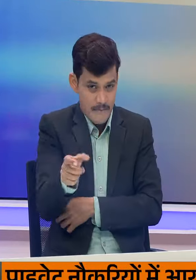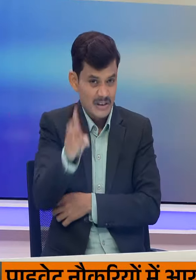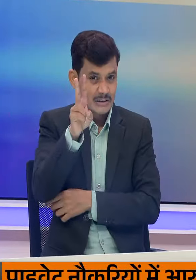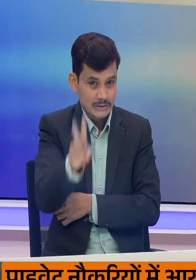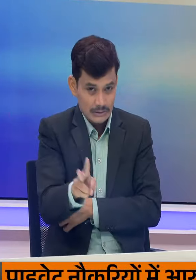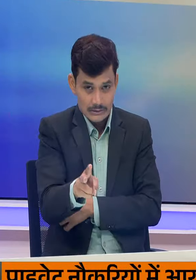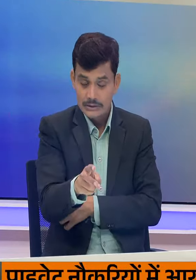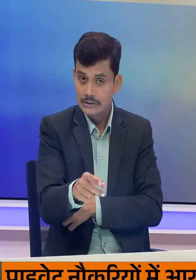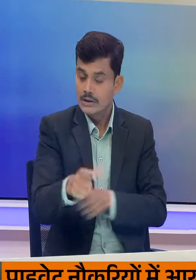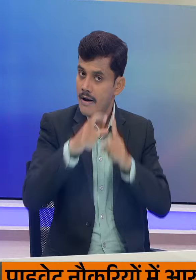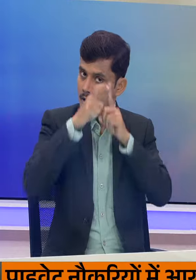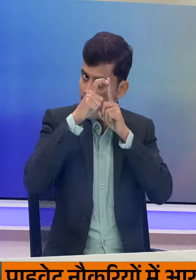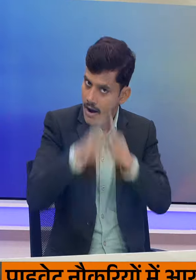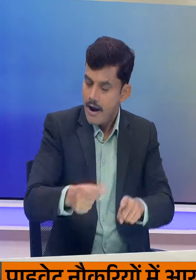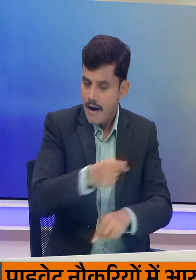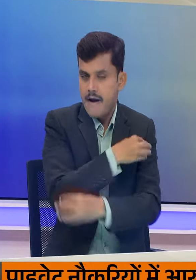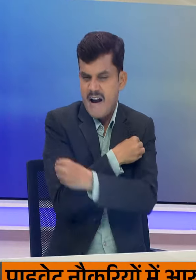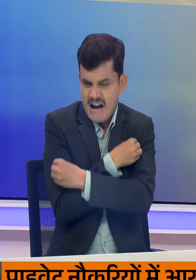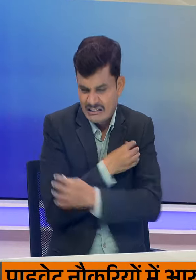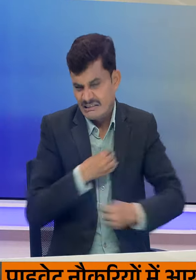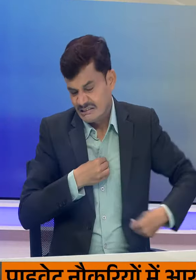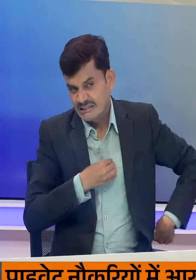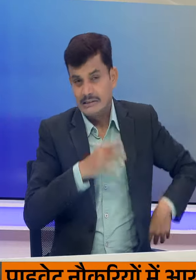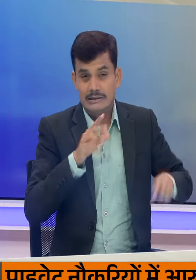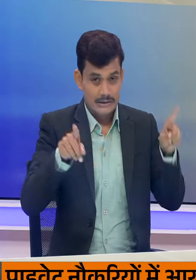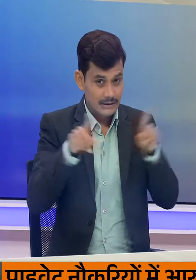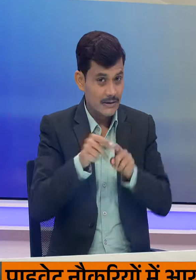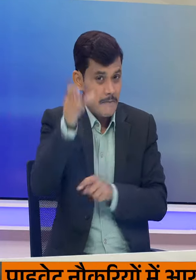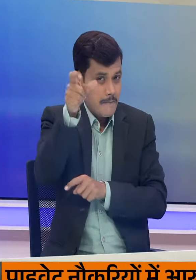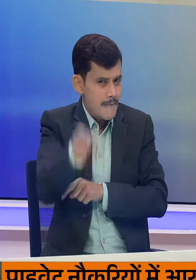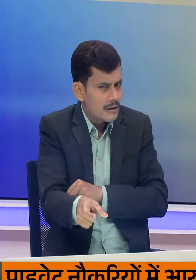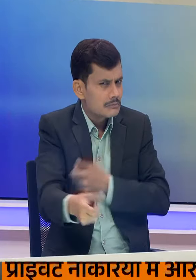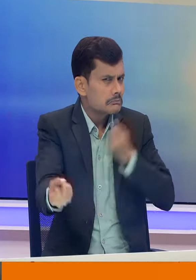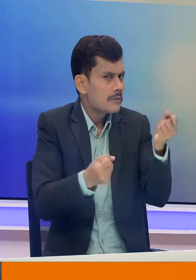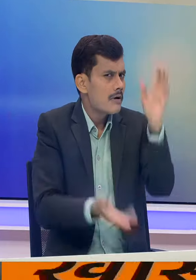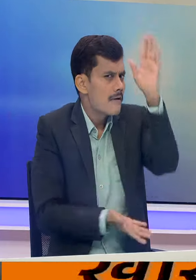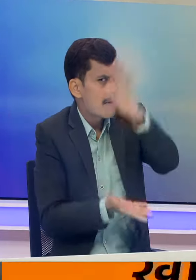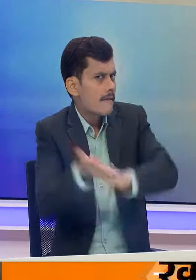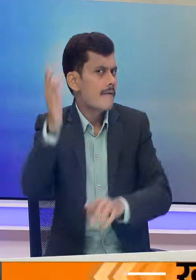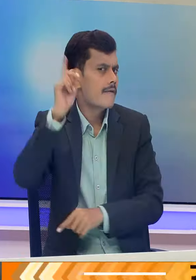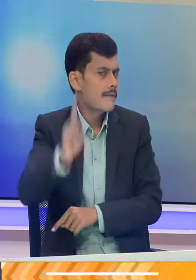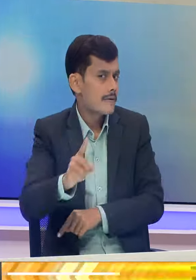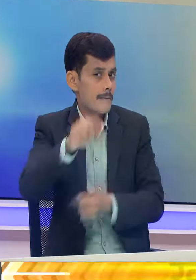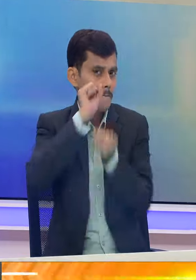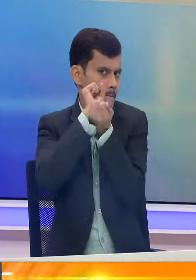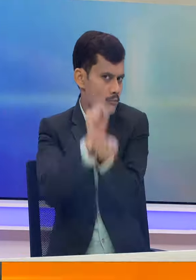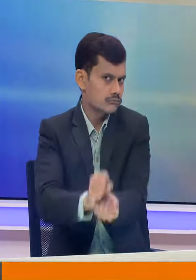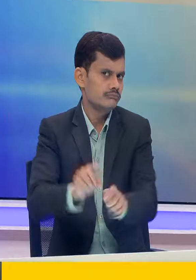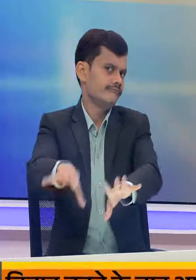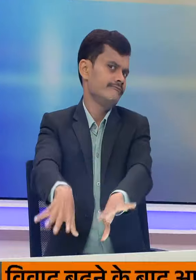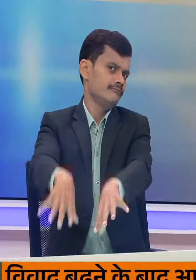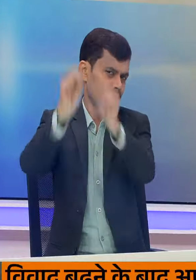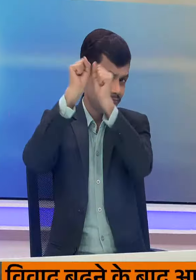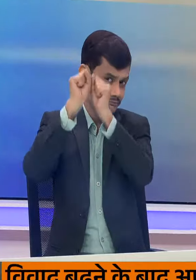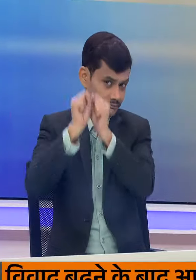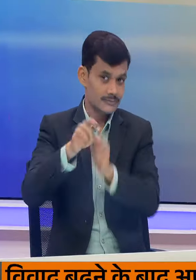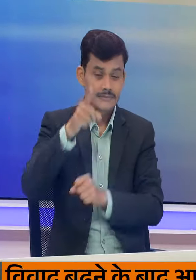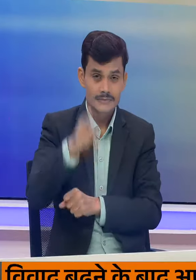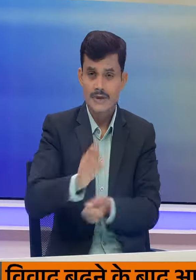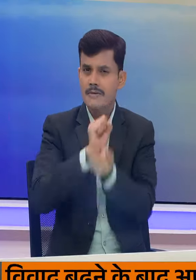फिलहाल गंभीर बताई जा रही है मौकिपर से ड्राइवर फरार हो गया था लेकिन बाद में पुलिस ने उसे गिरफतार कर लिया